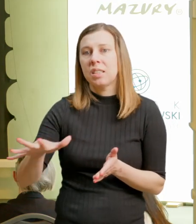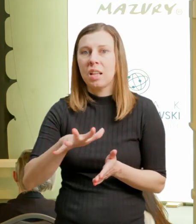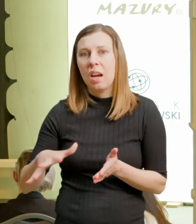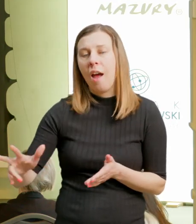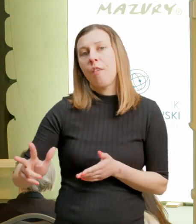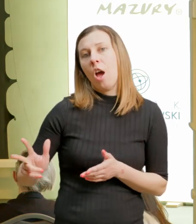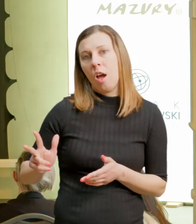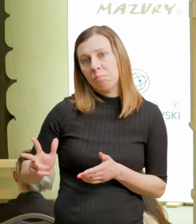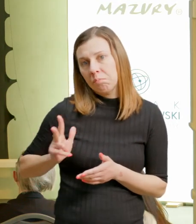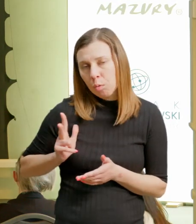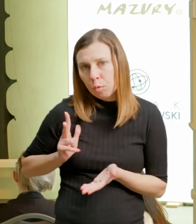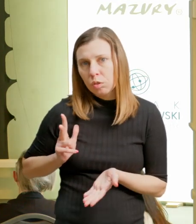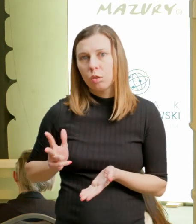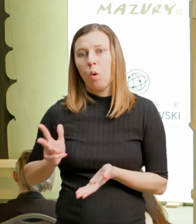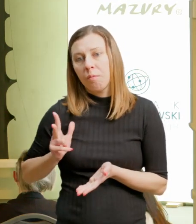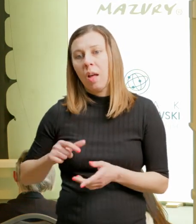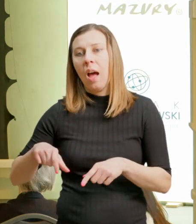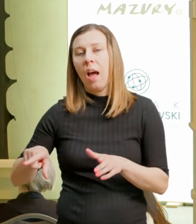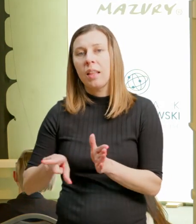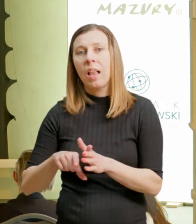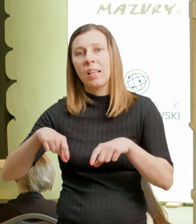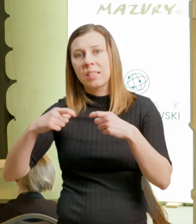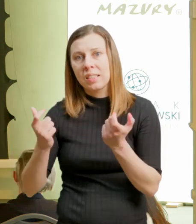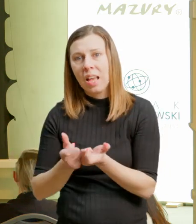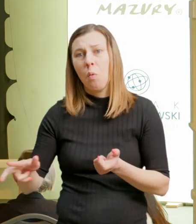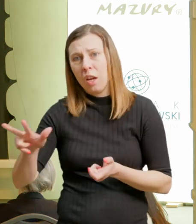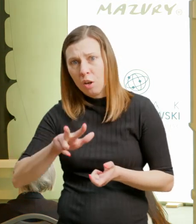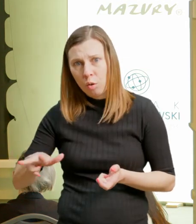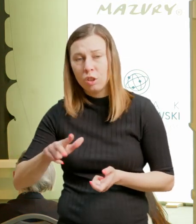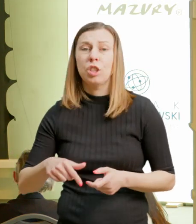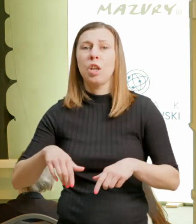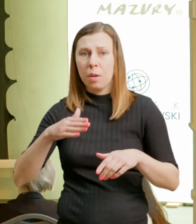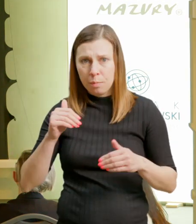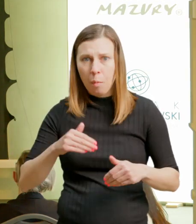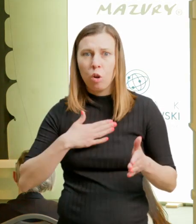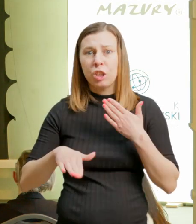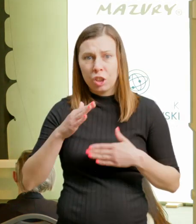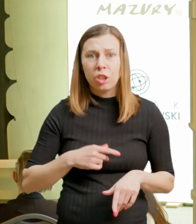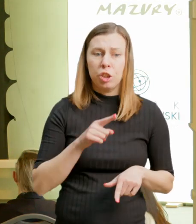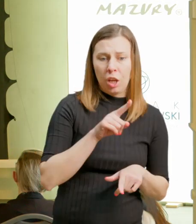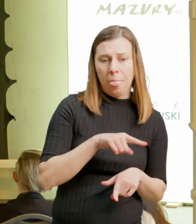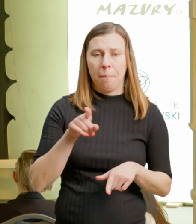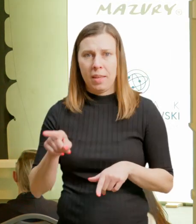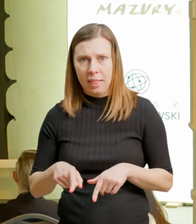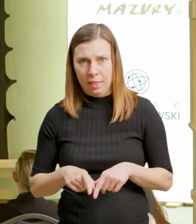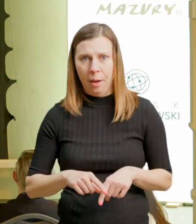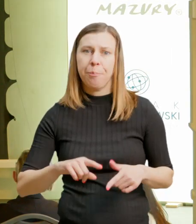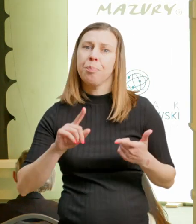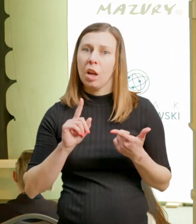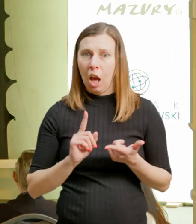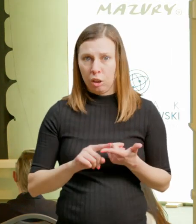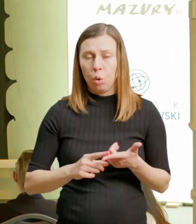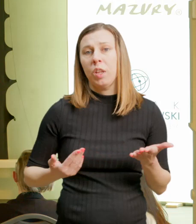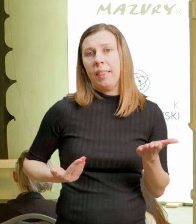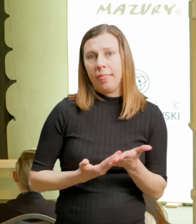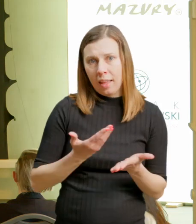komfortu i wypoczynku dla całej rodziny, żebyśmy mogli po prostu cieszyć się jednym i drugim, tak? Kolejnym takim trendem jest przedłużenie